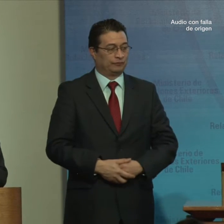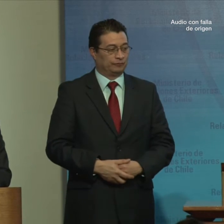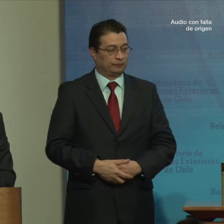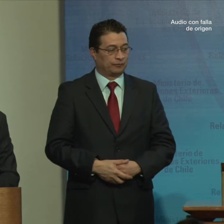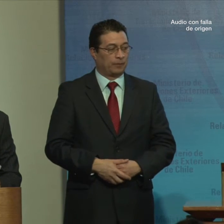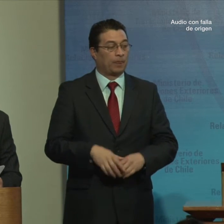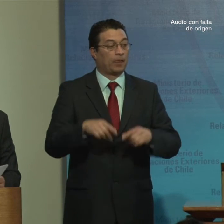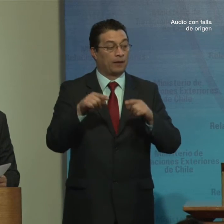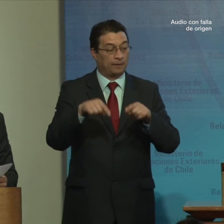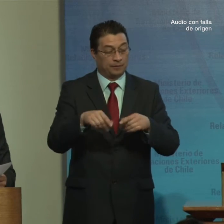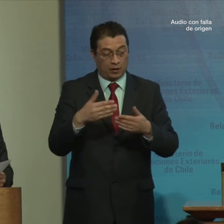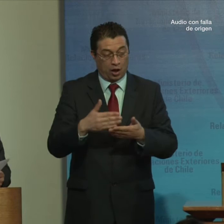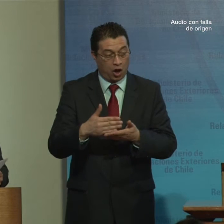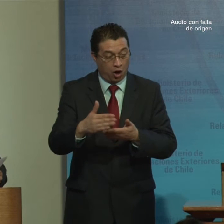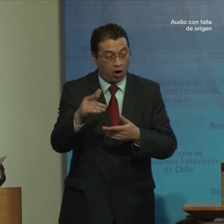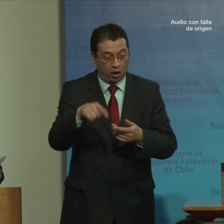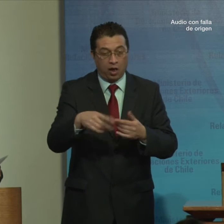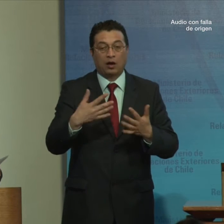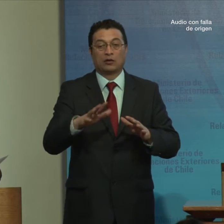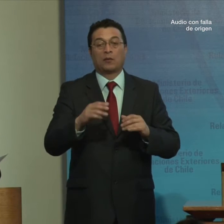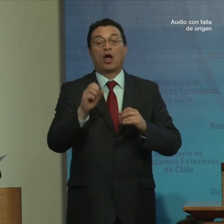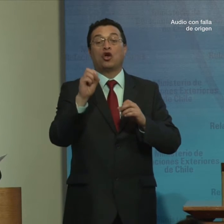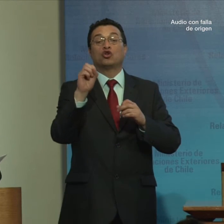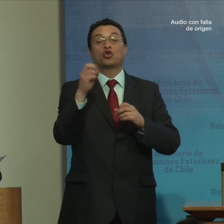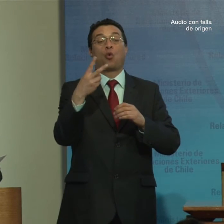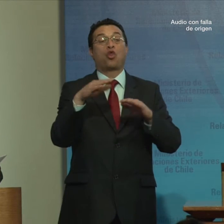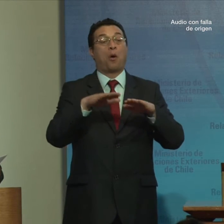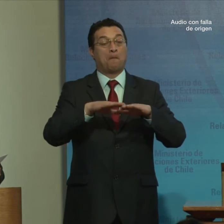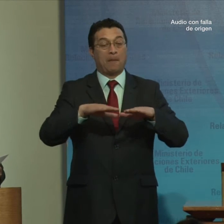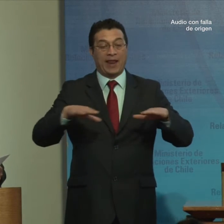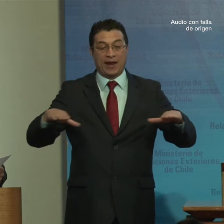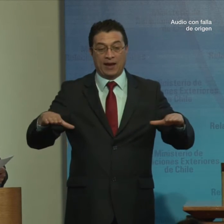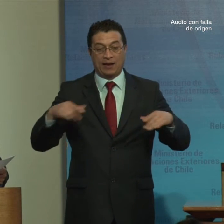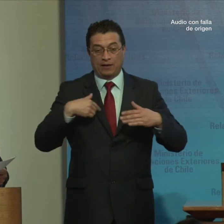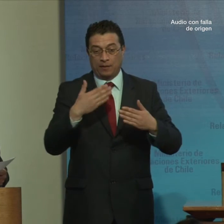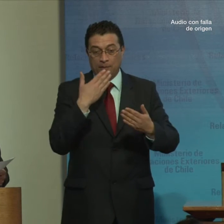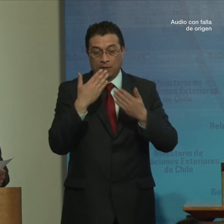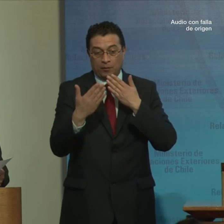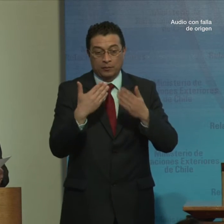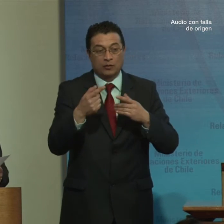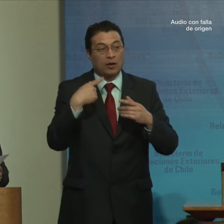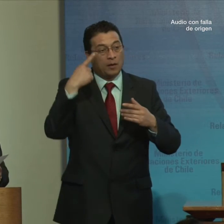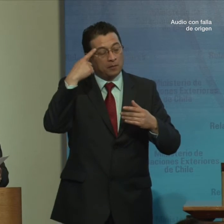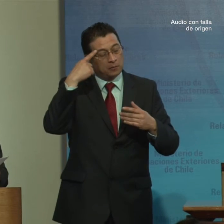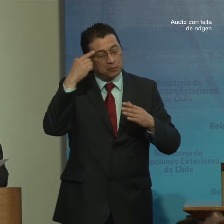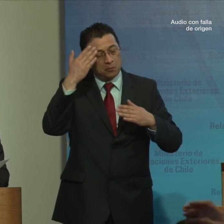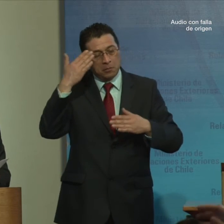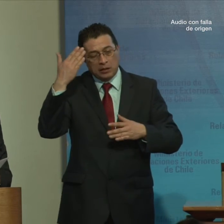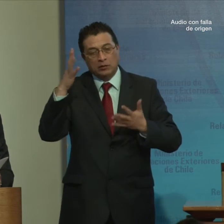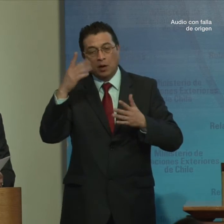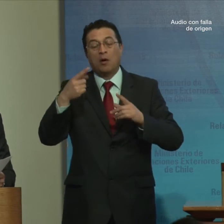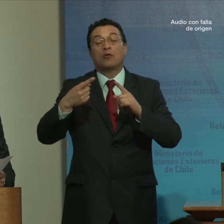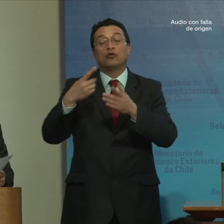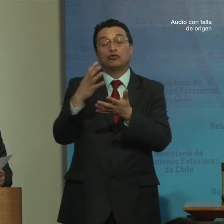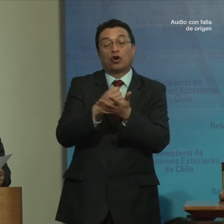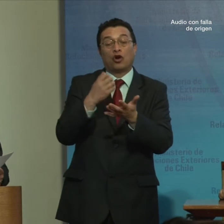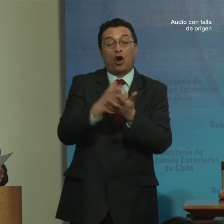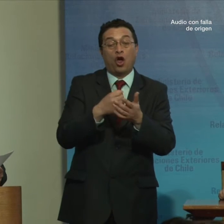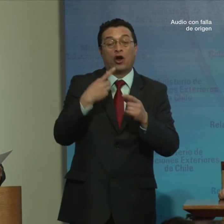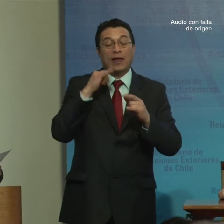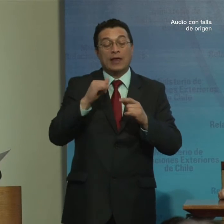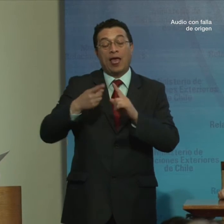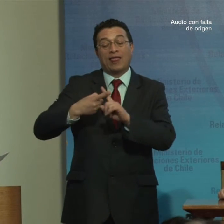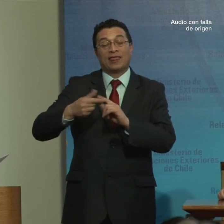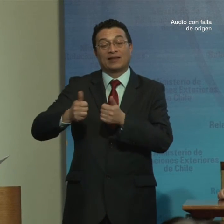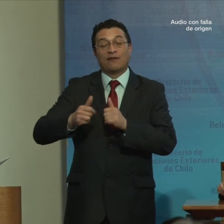A continuación es el momento de conformar el segundo panel Para reflexionar sobre los logros y desafíos de la Convención a nivel regional